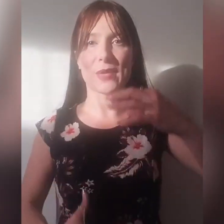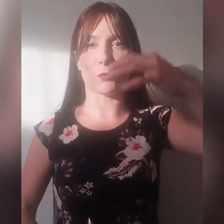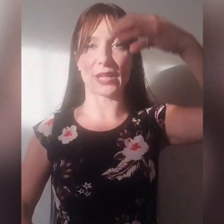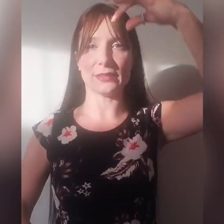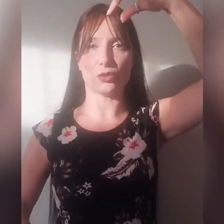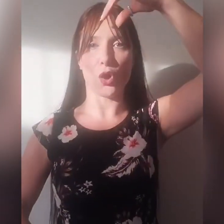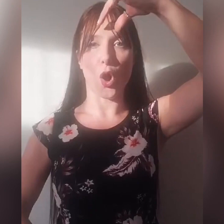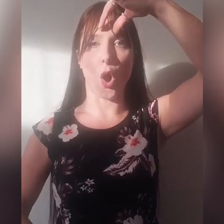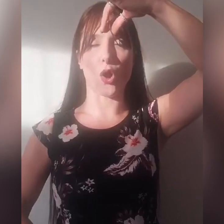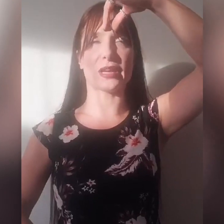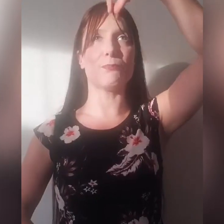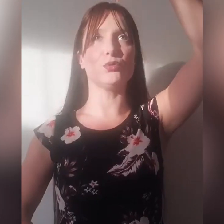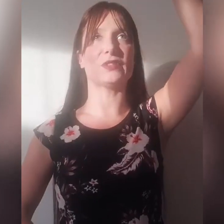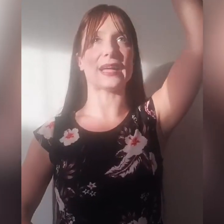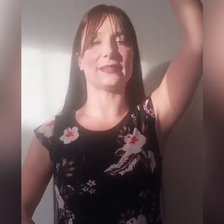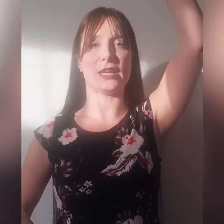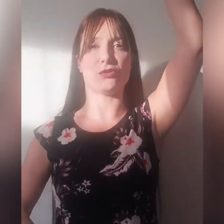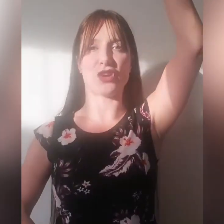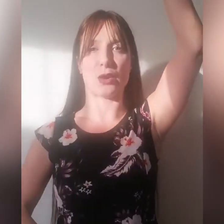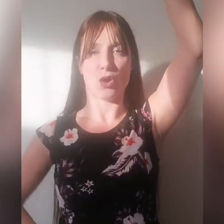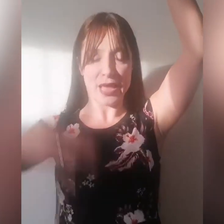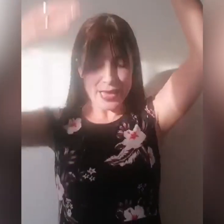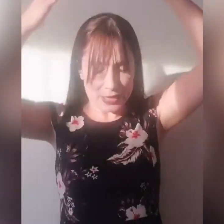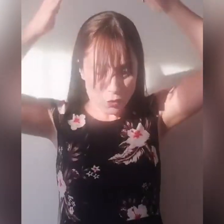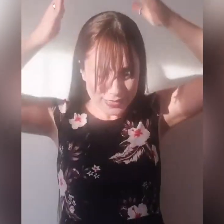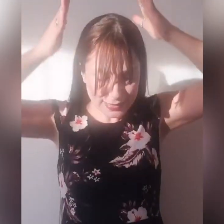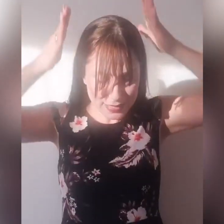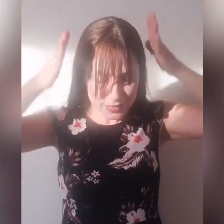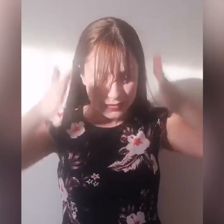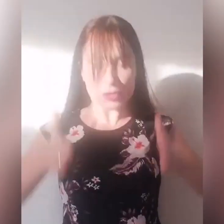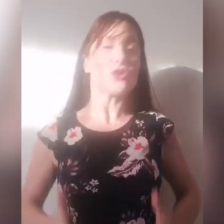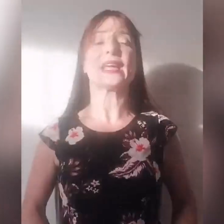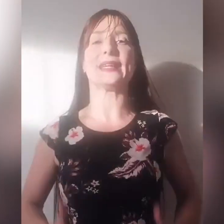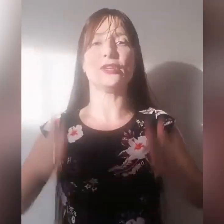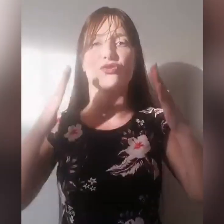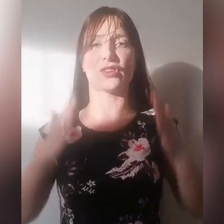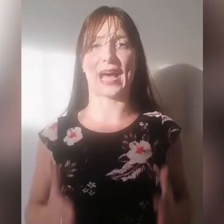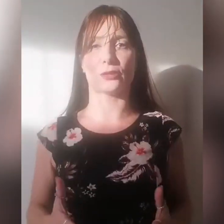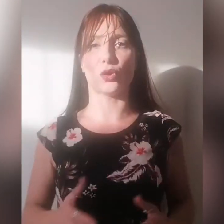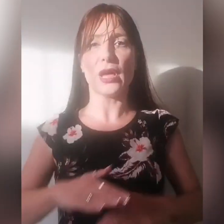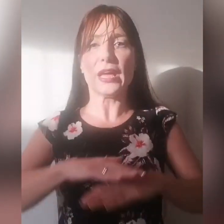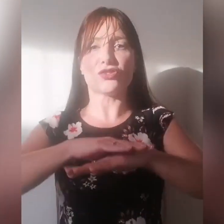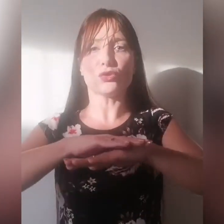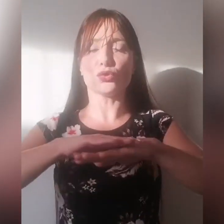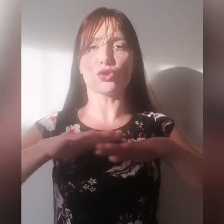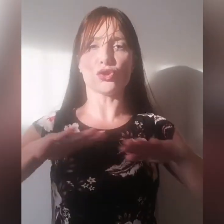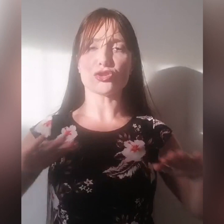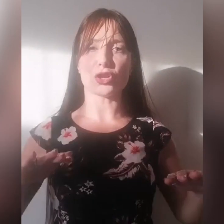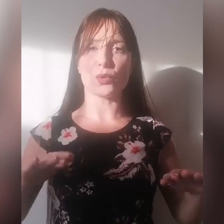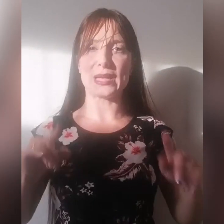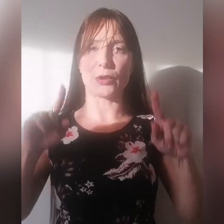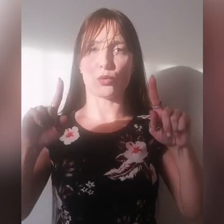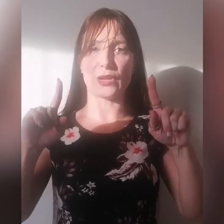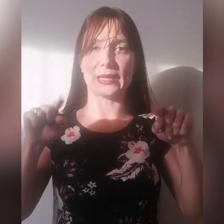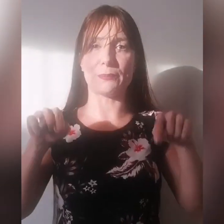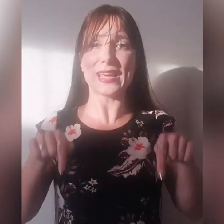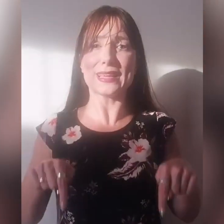abbiamo detto occhi puntati nel cielo, in questa dimensione che Dio ci ha dato c'è tutto il nostro equilibrio, quindi piedi